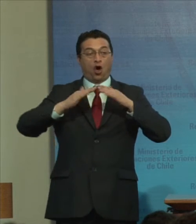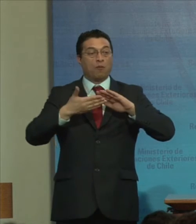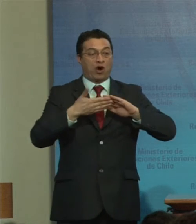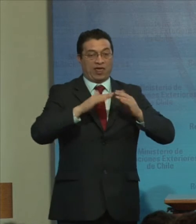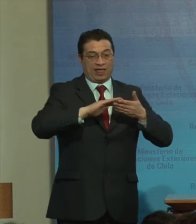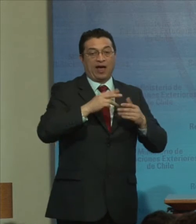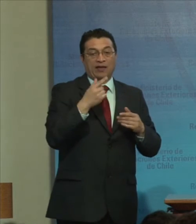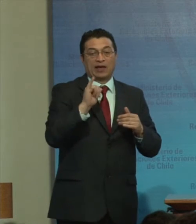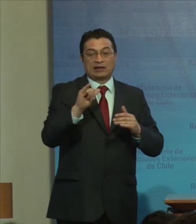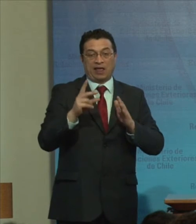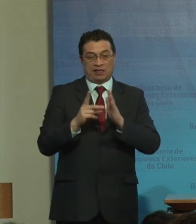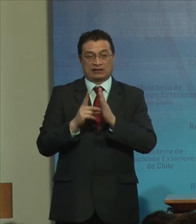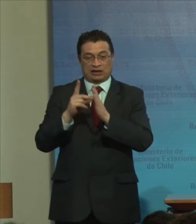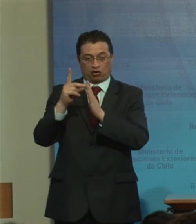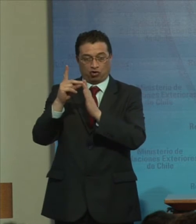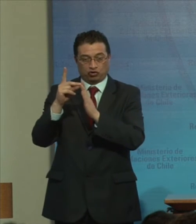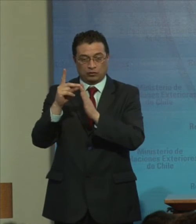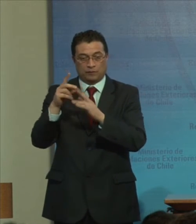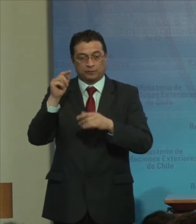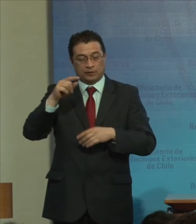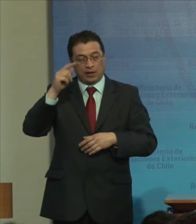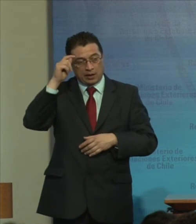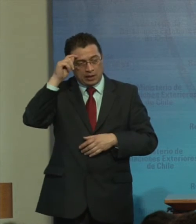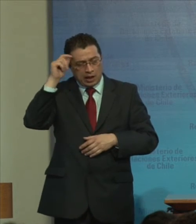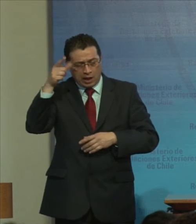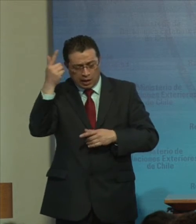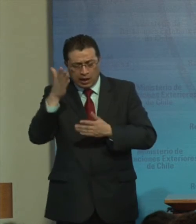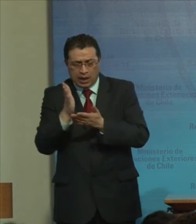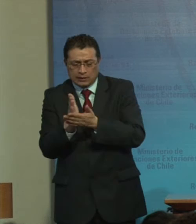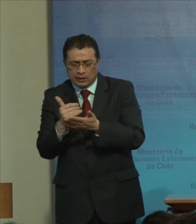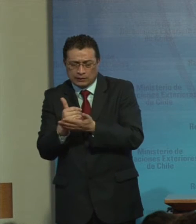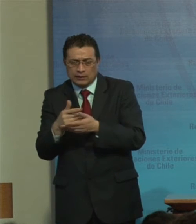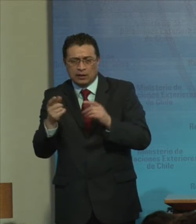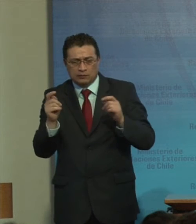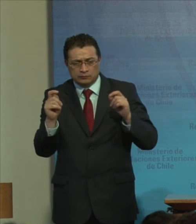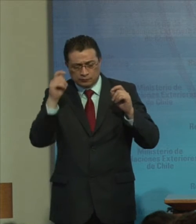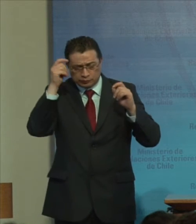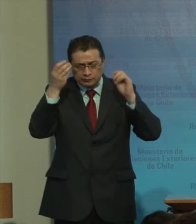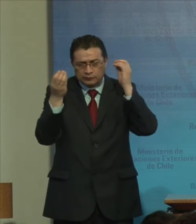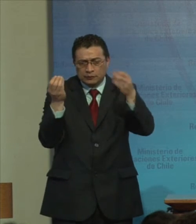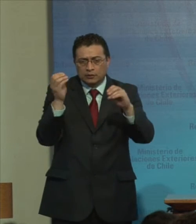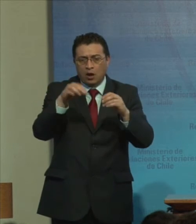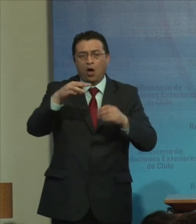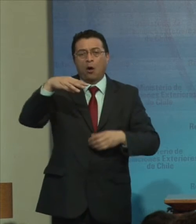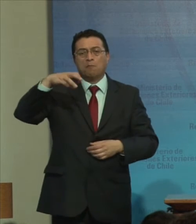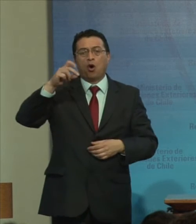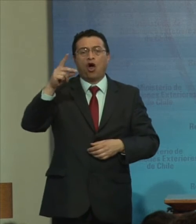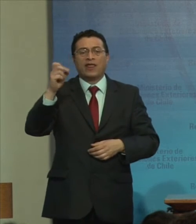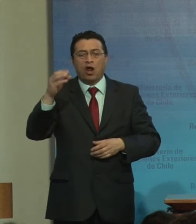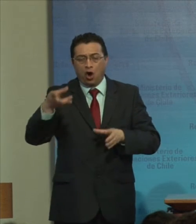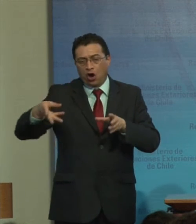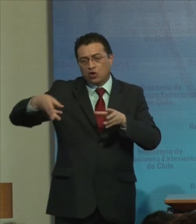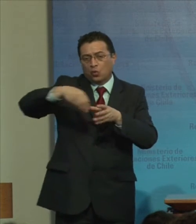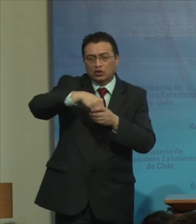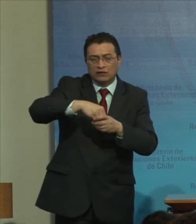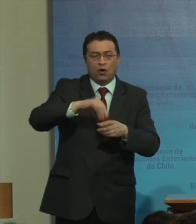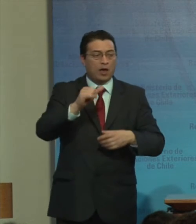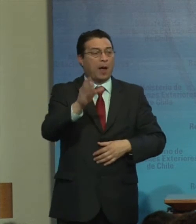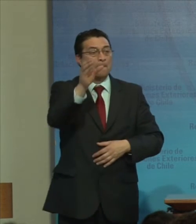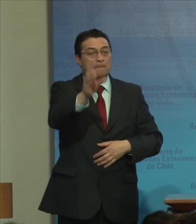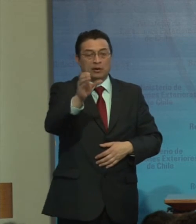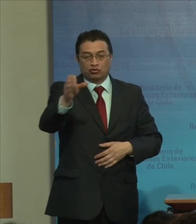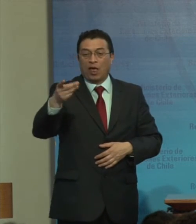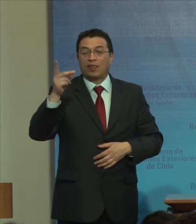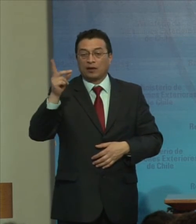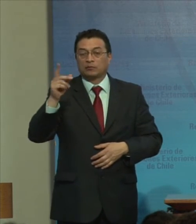Y a su desarrollo Crear estrategias Para que el modelo Utilizado Sea inclusivo Para que la persona